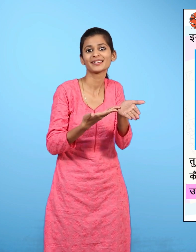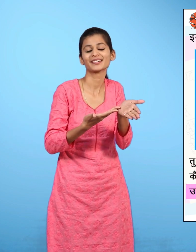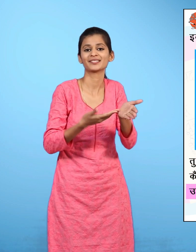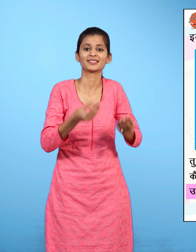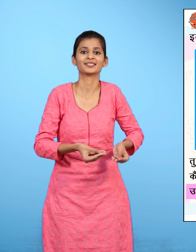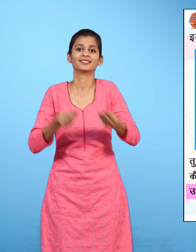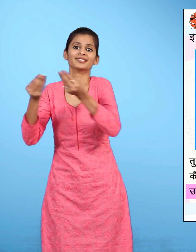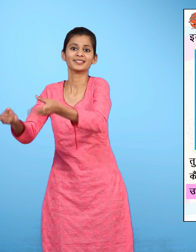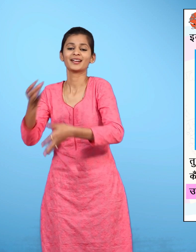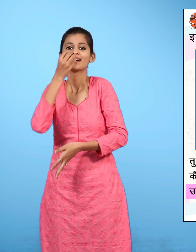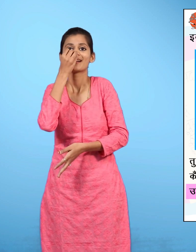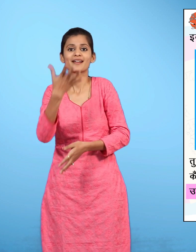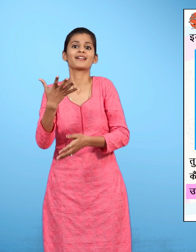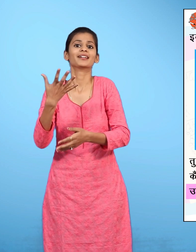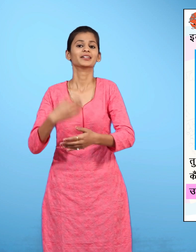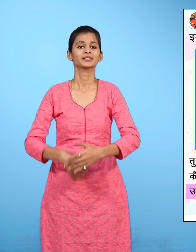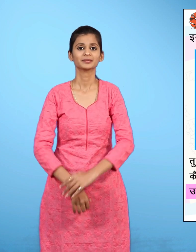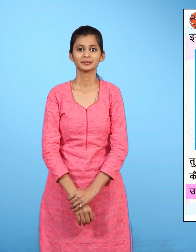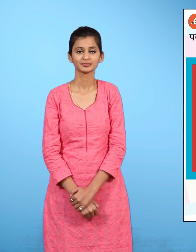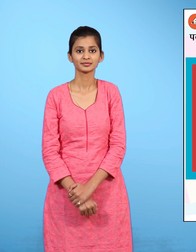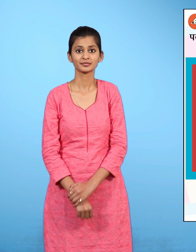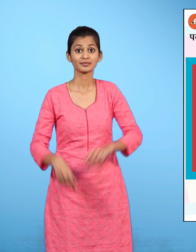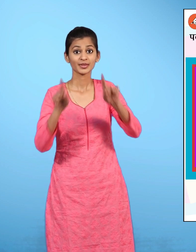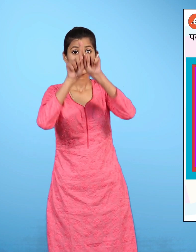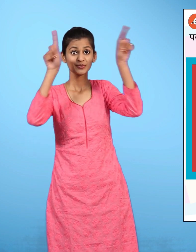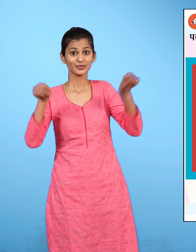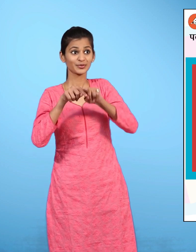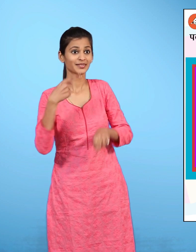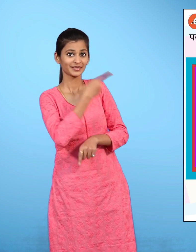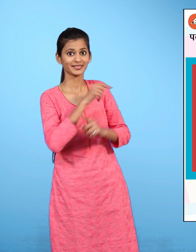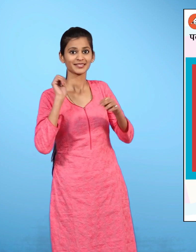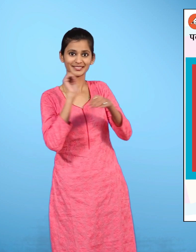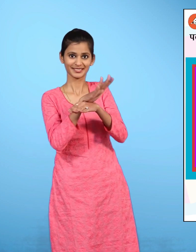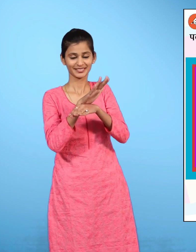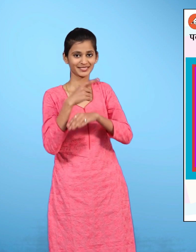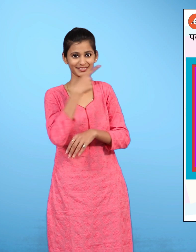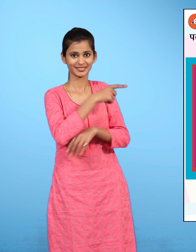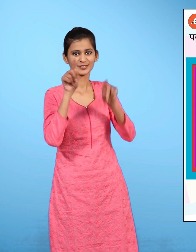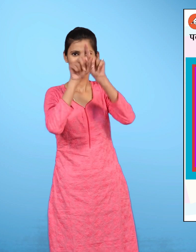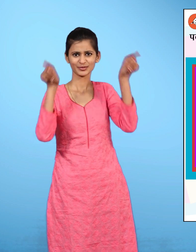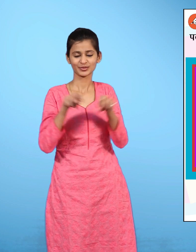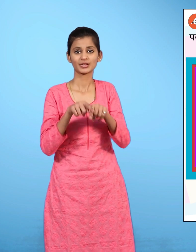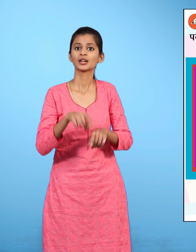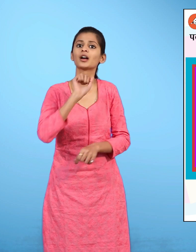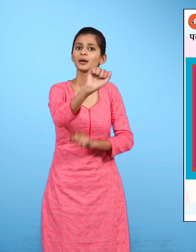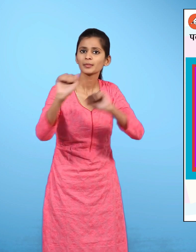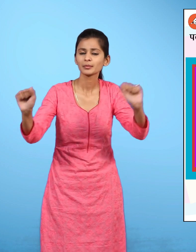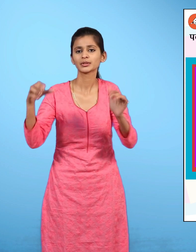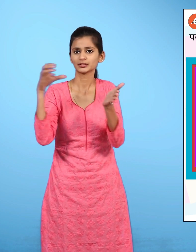नाम, उसका पता यहां एक पोस्ट कार्ड का चित्र है, तुम भी अपना पता